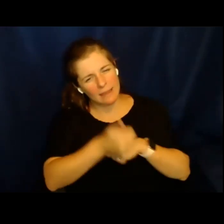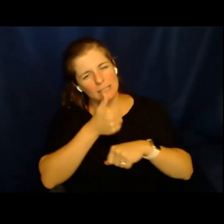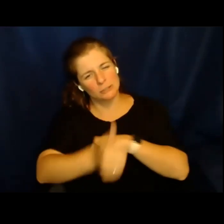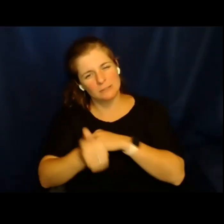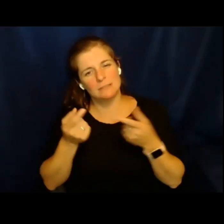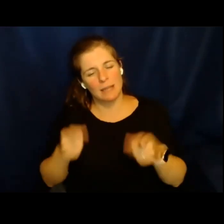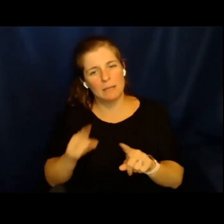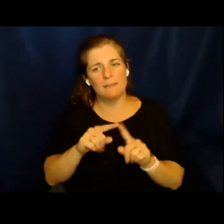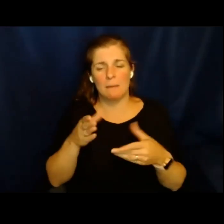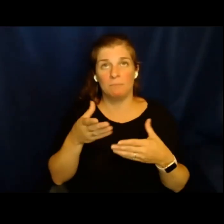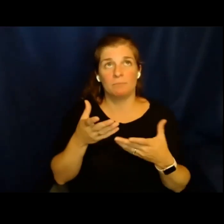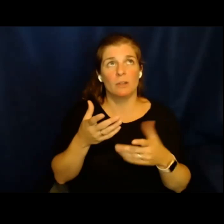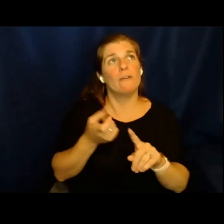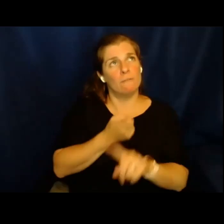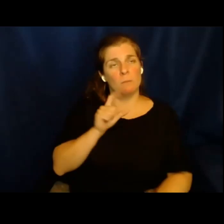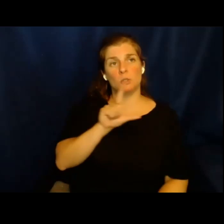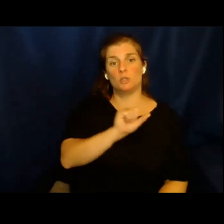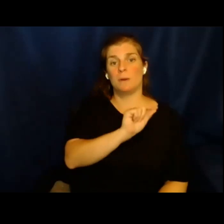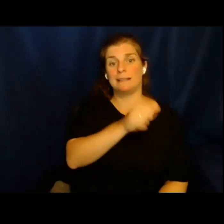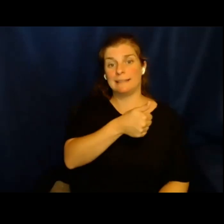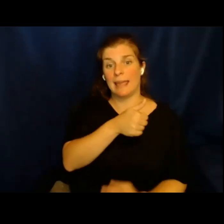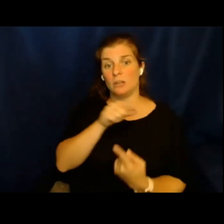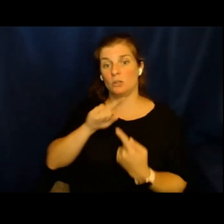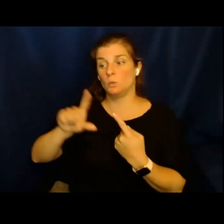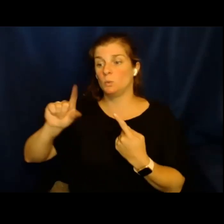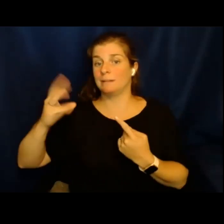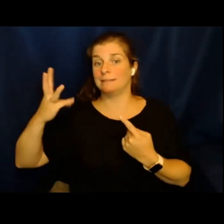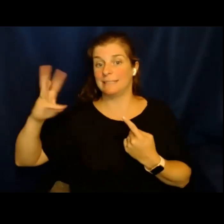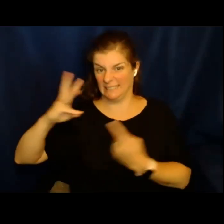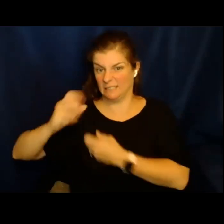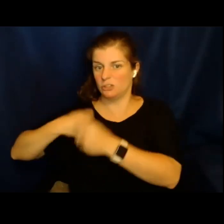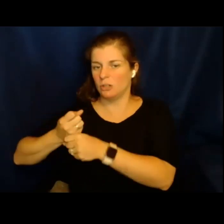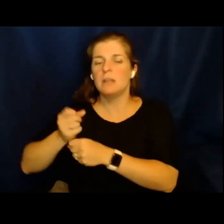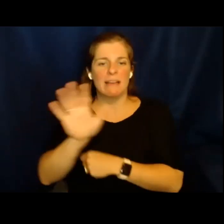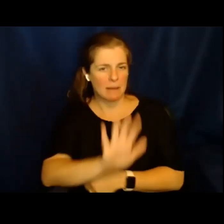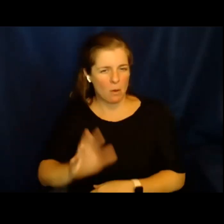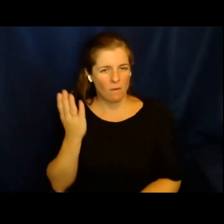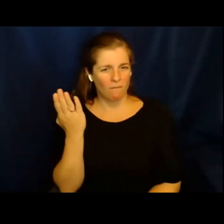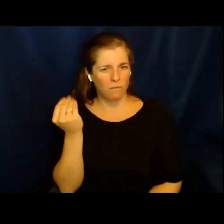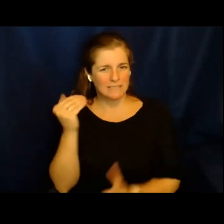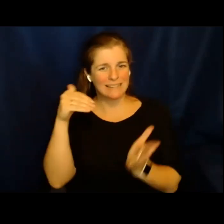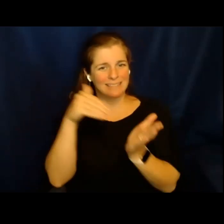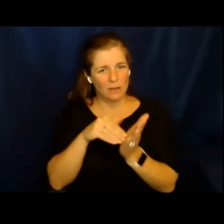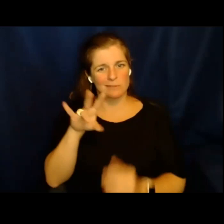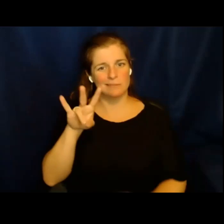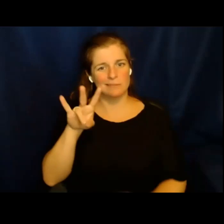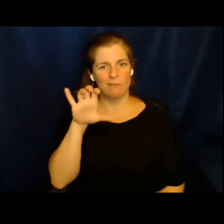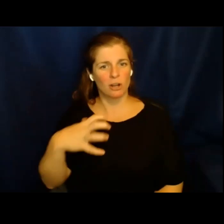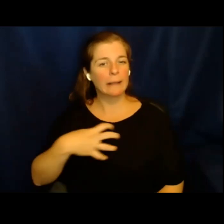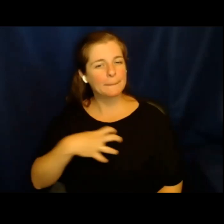informes que van del año 2010 a 2016 hubo 14